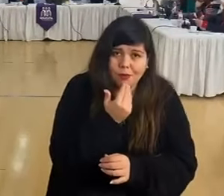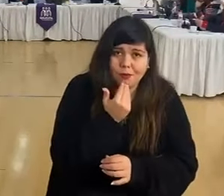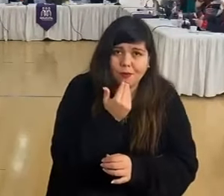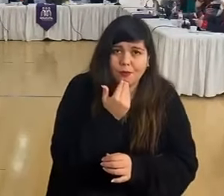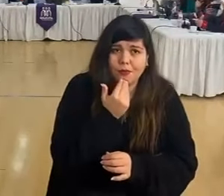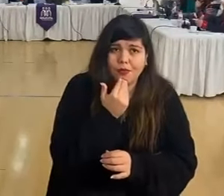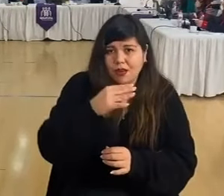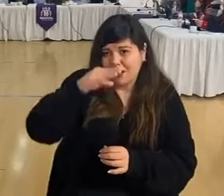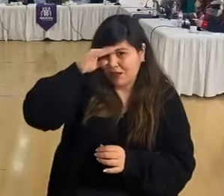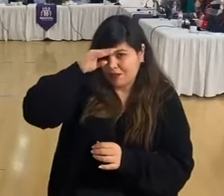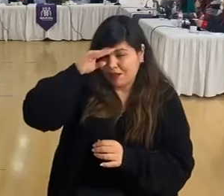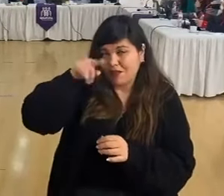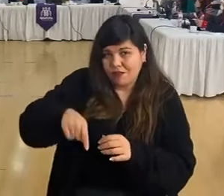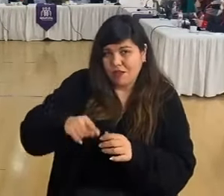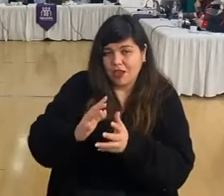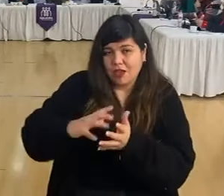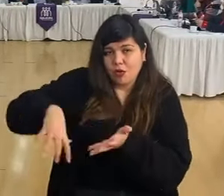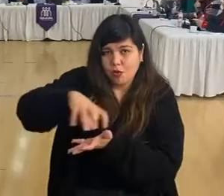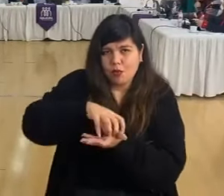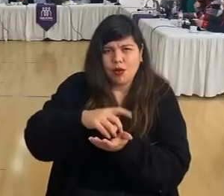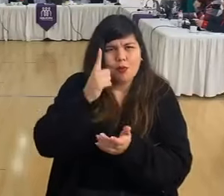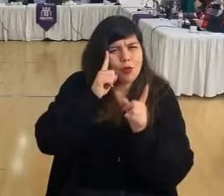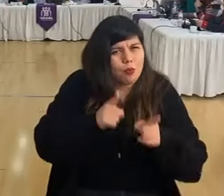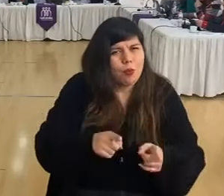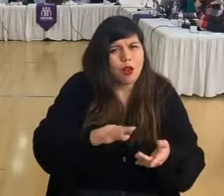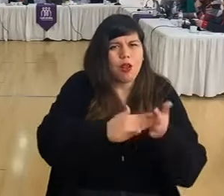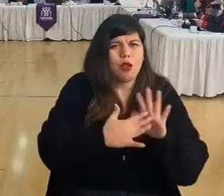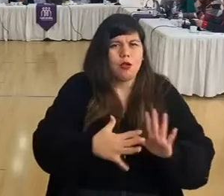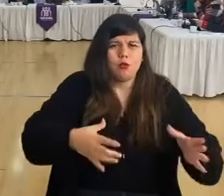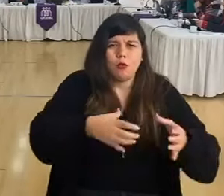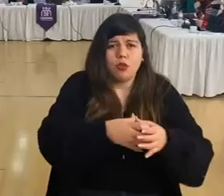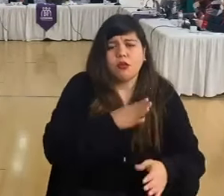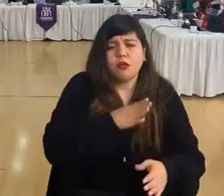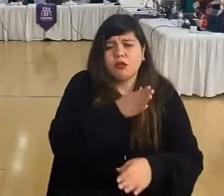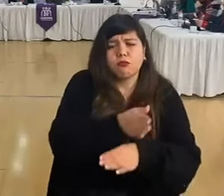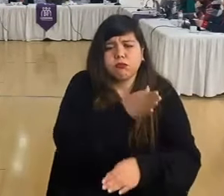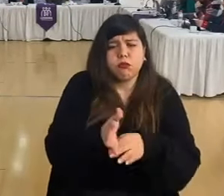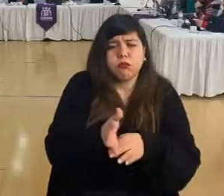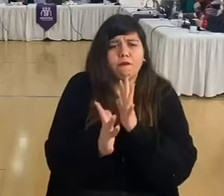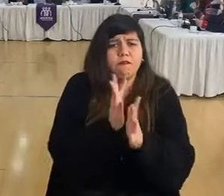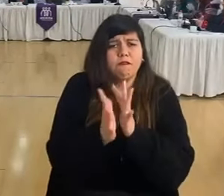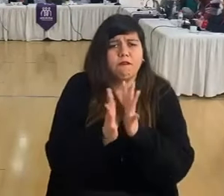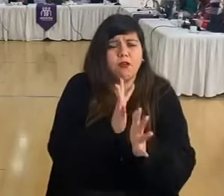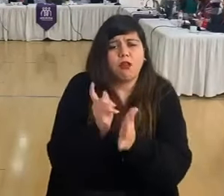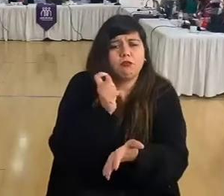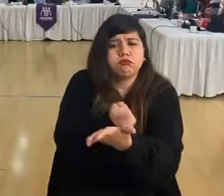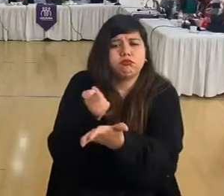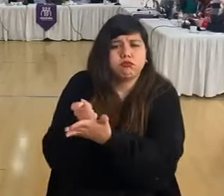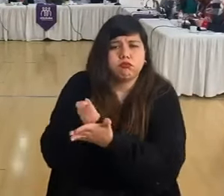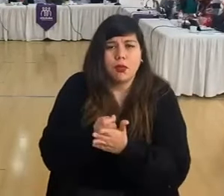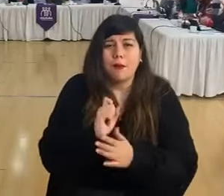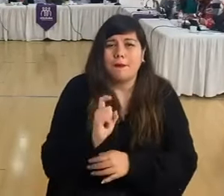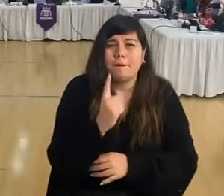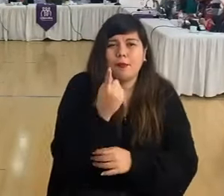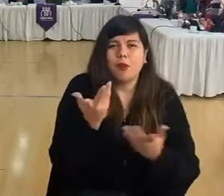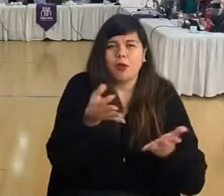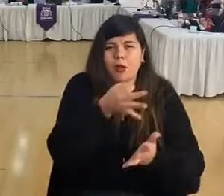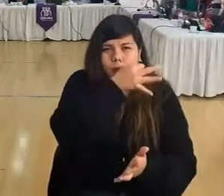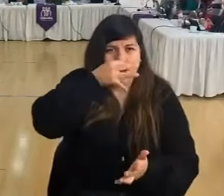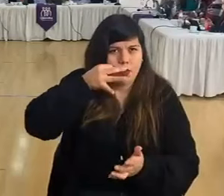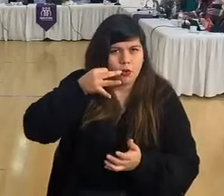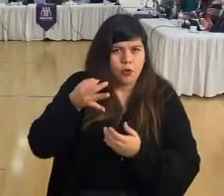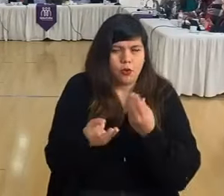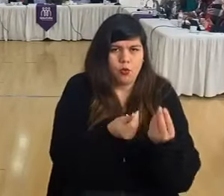vive en la comuna, sino que también a la comunidad que es usuaria y que es cliente de la feria. El primero fue el lucro que se